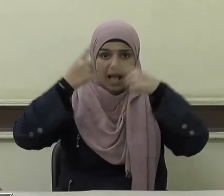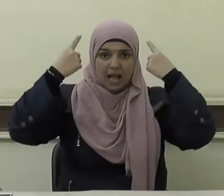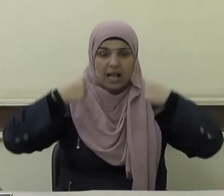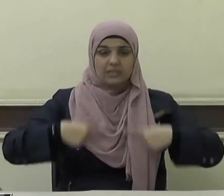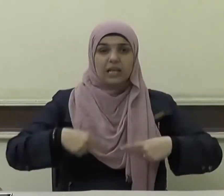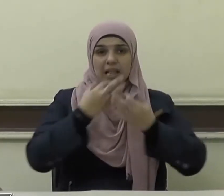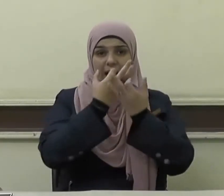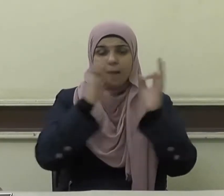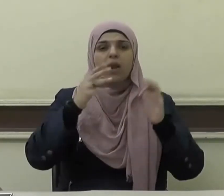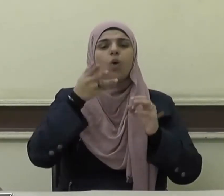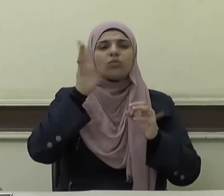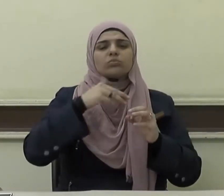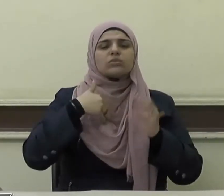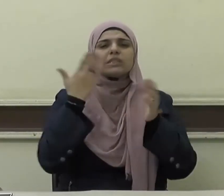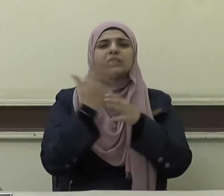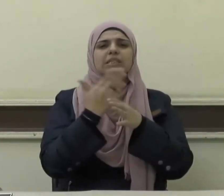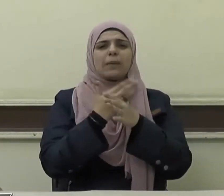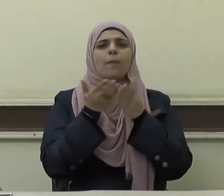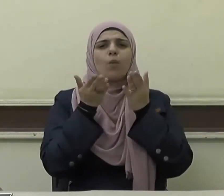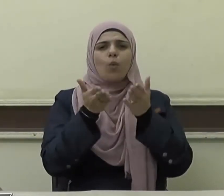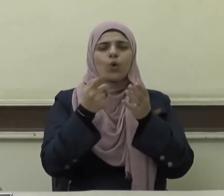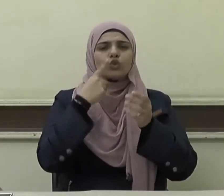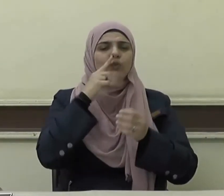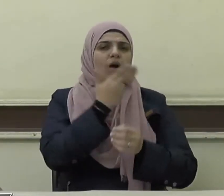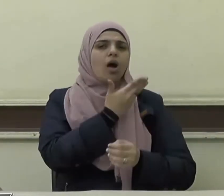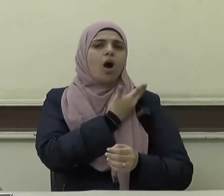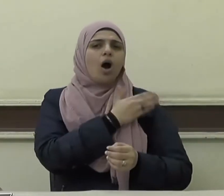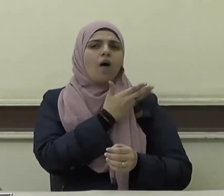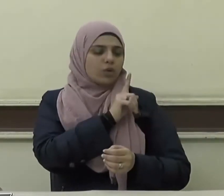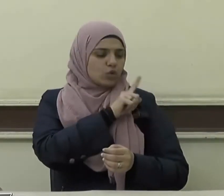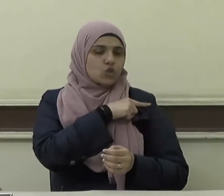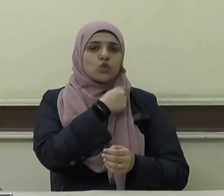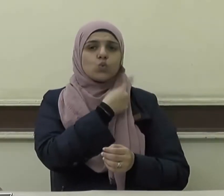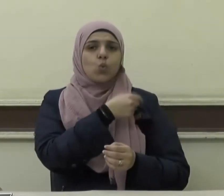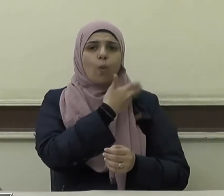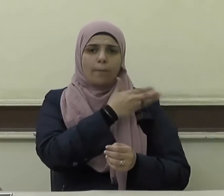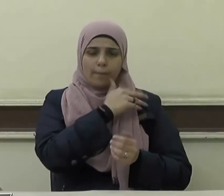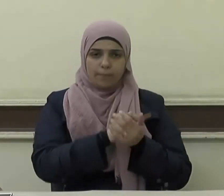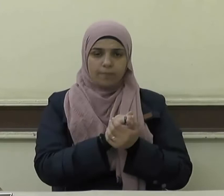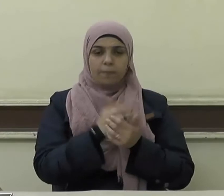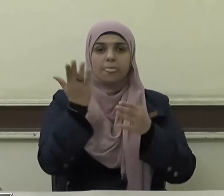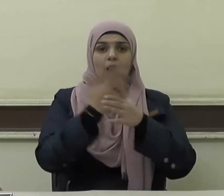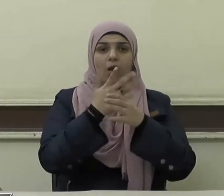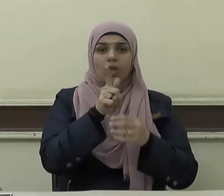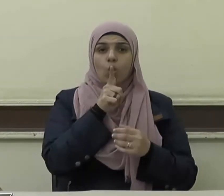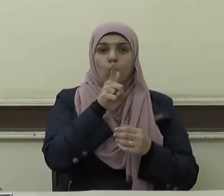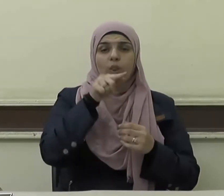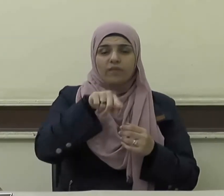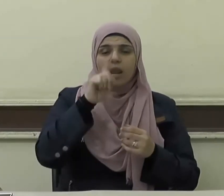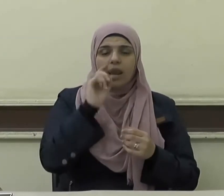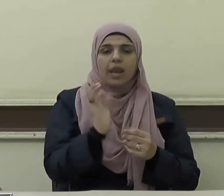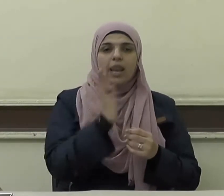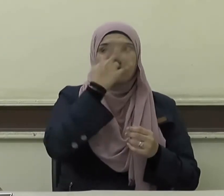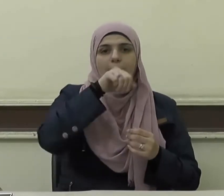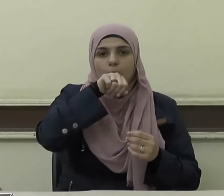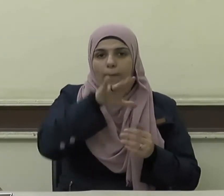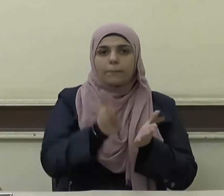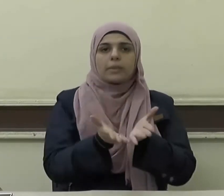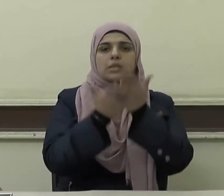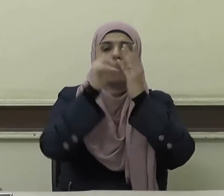كان ذلك سببا في غفران ذنوبه حيث يقول نبينا صلى الله